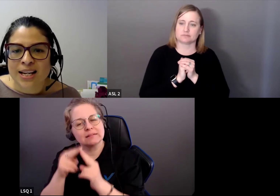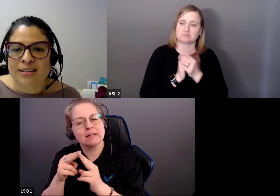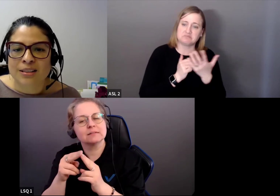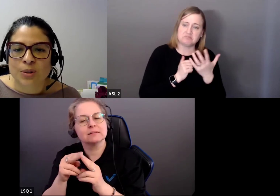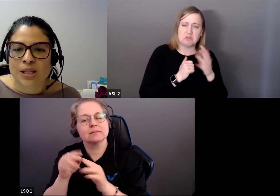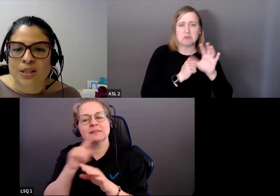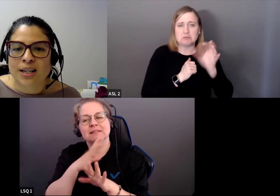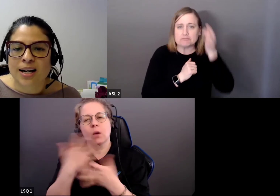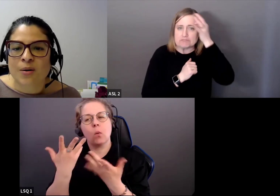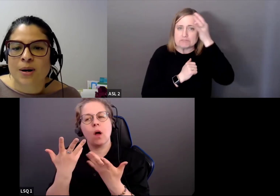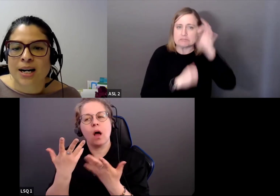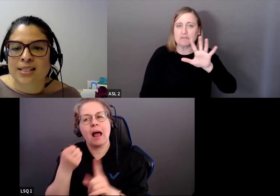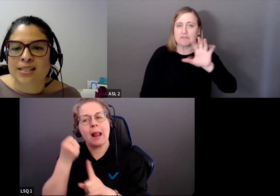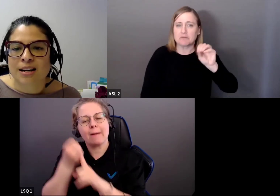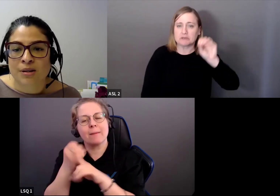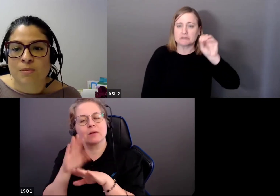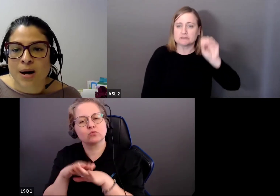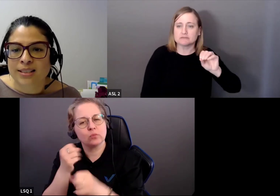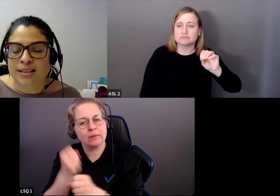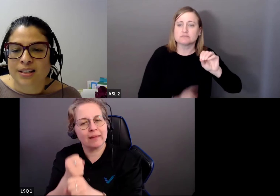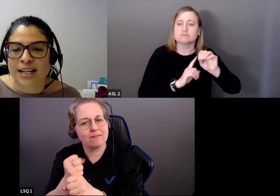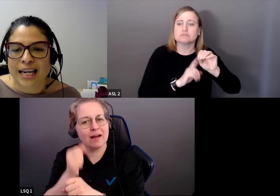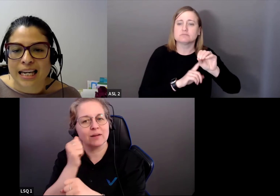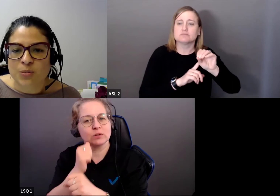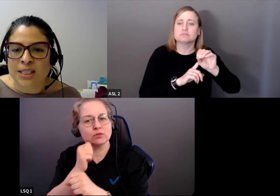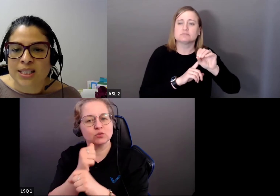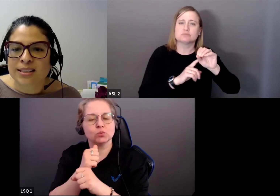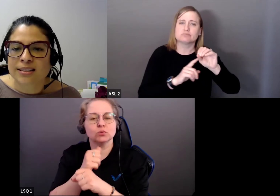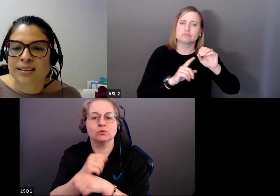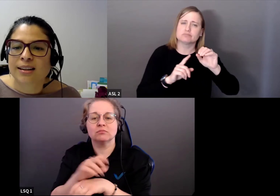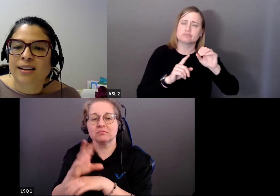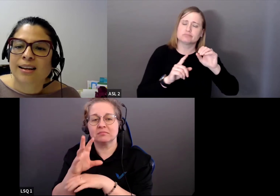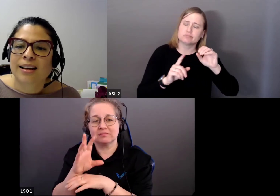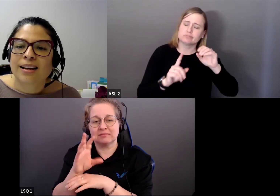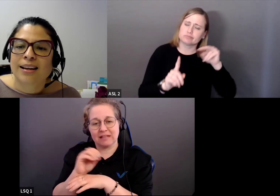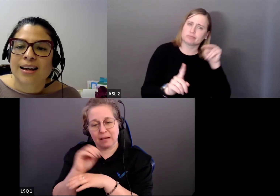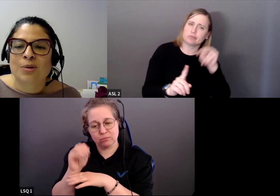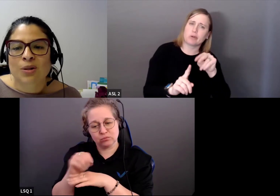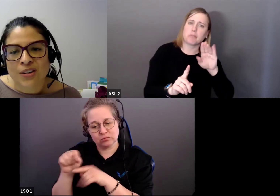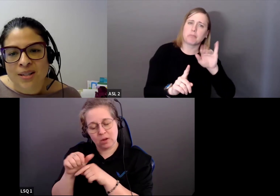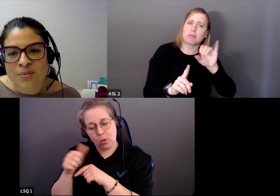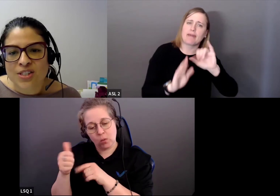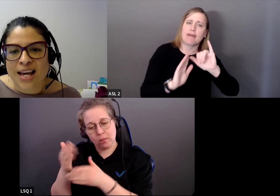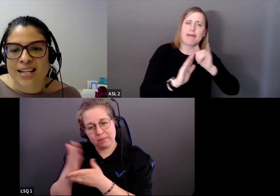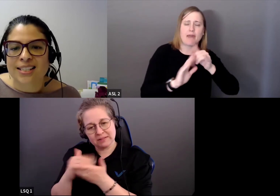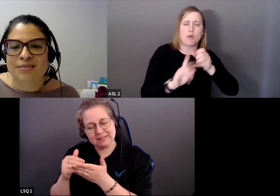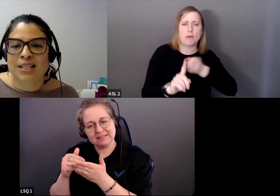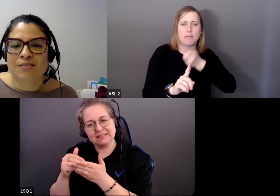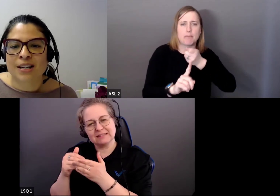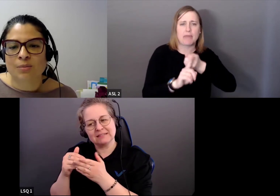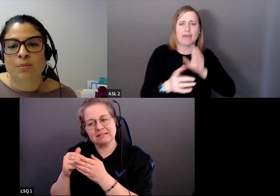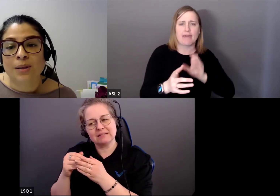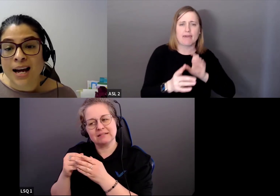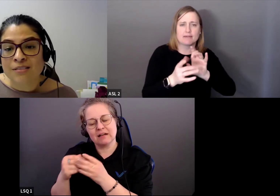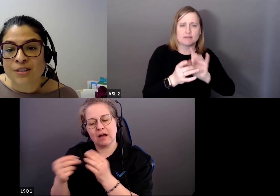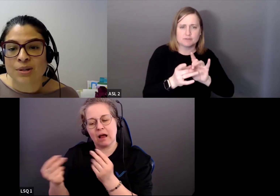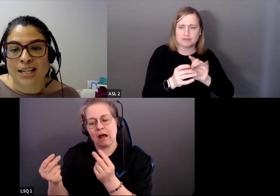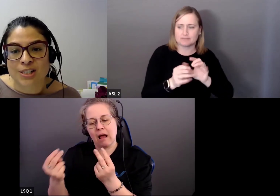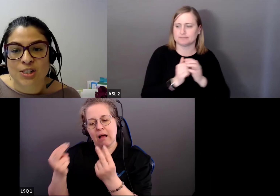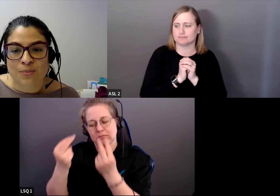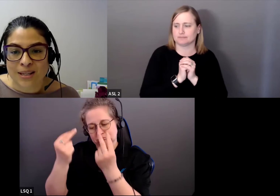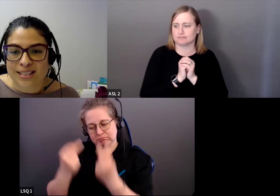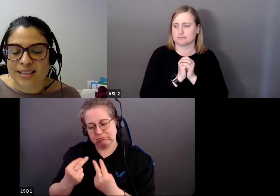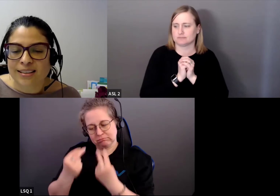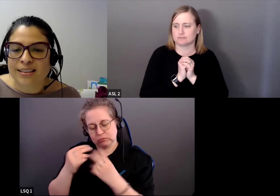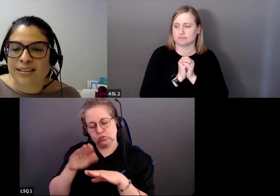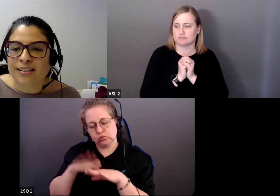qu'ils font. La moitié vont examiner l'incidence des biais sur leur pratique de participation.